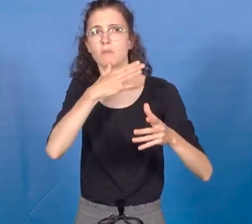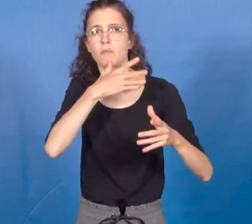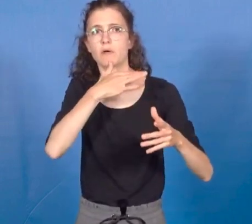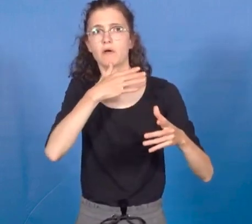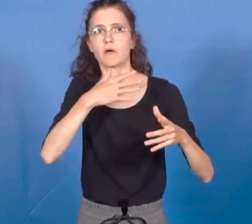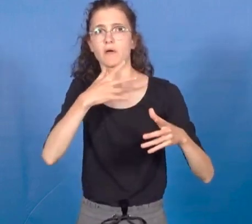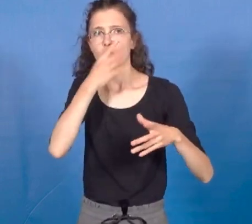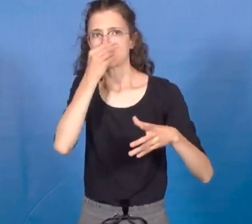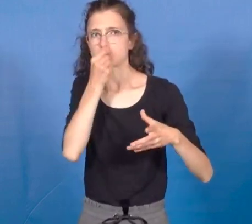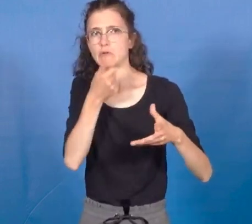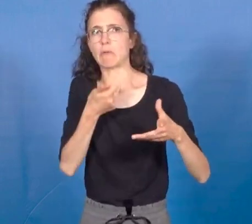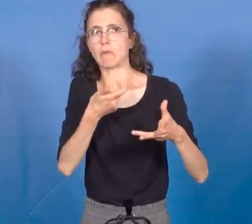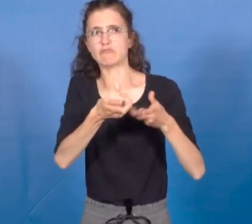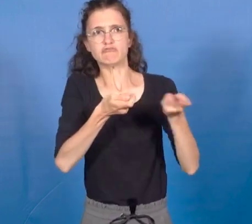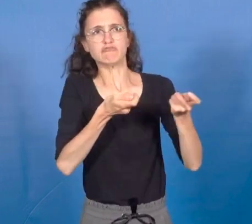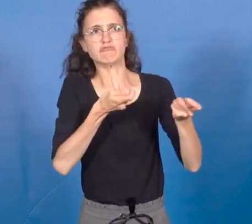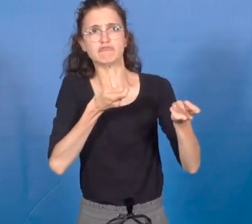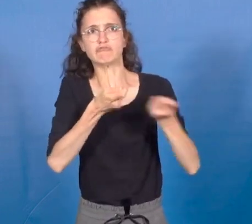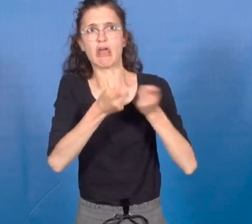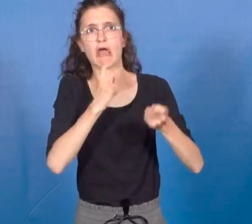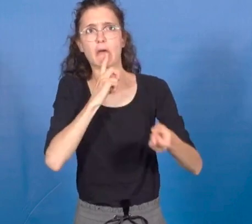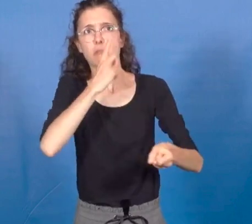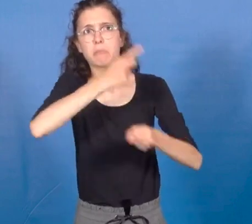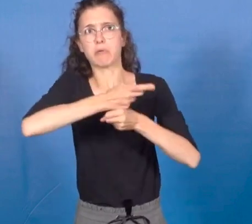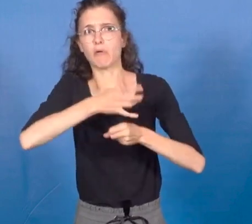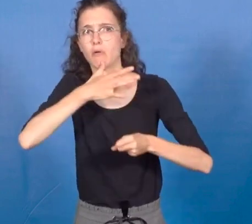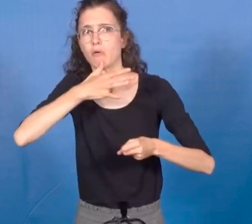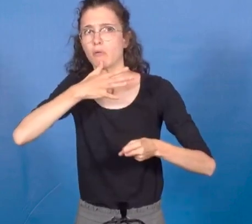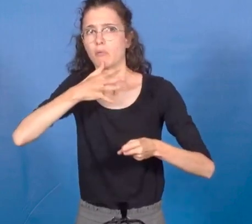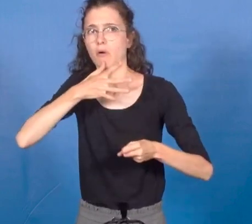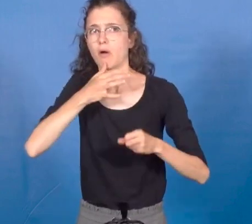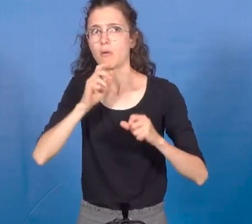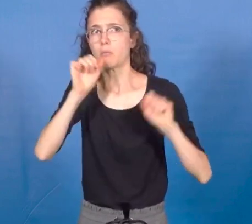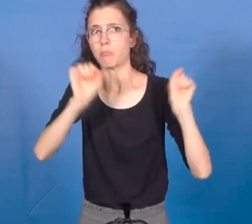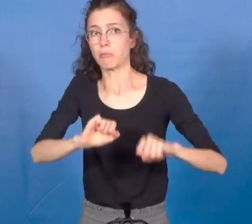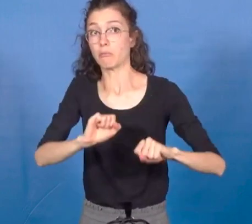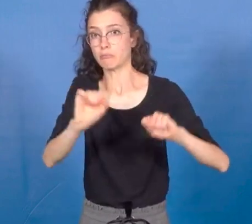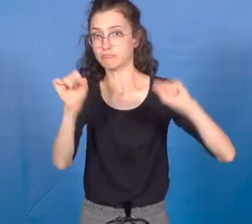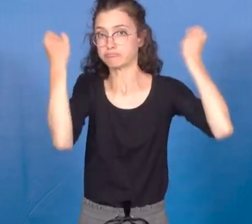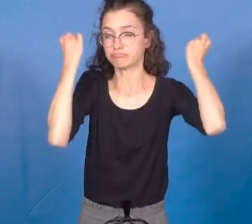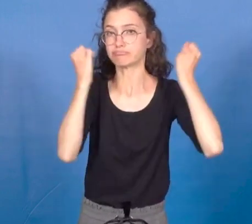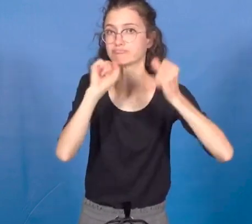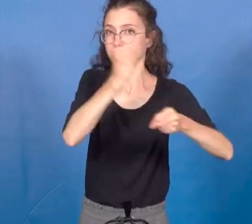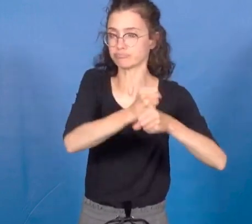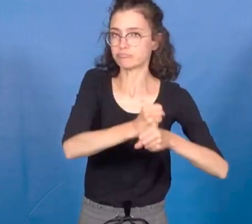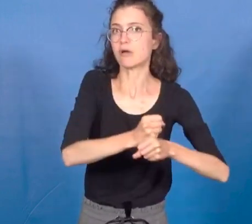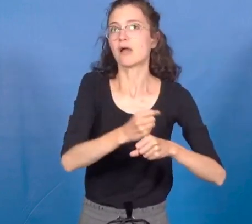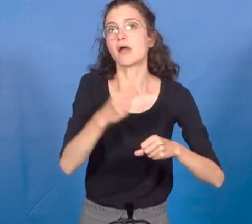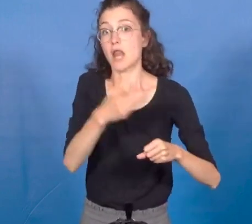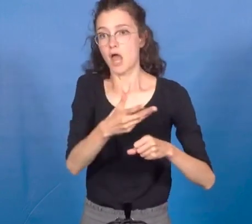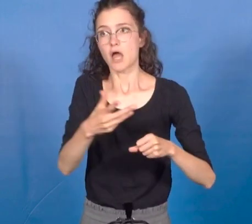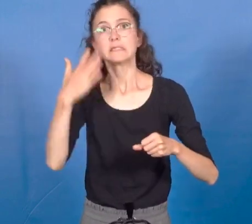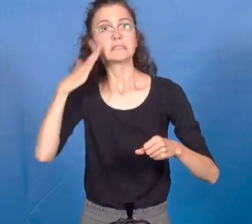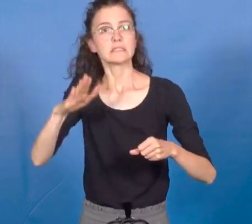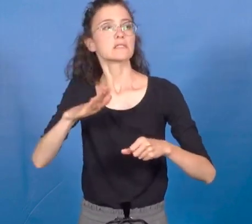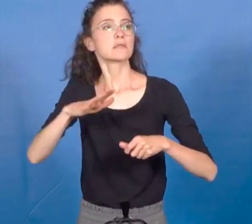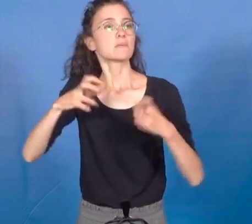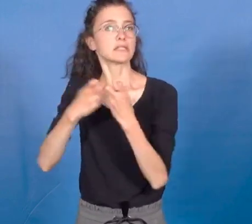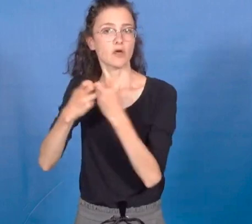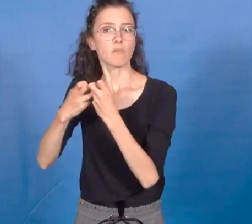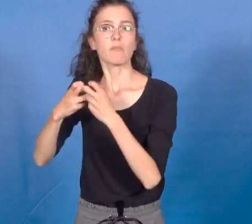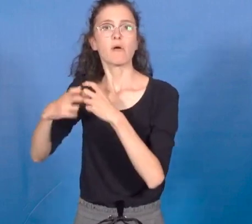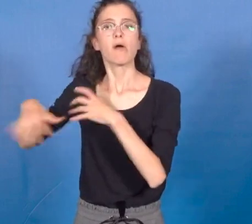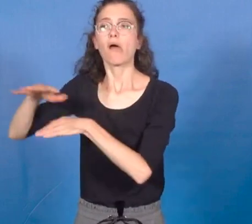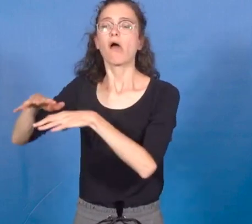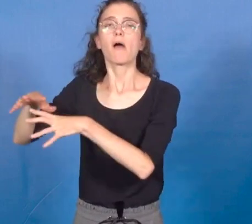pratique depuis les années 60 la destruction des biens publics, des préfectures et qui agresse des élus. Voilà, les